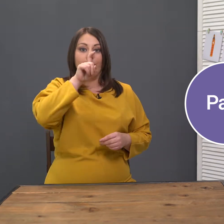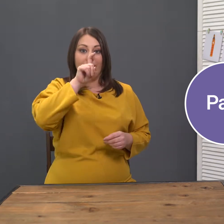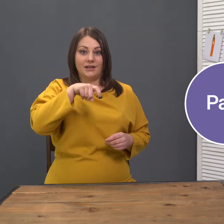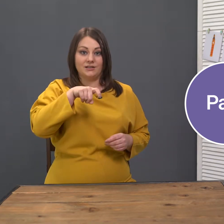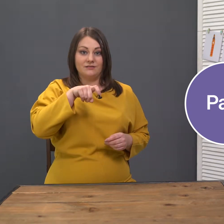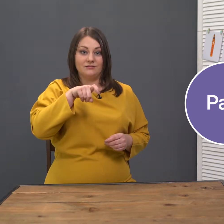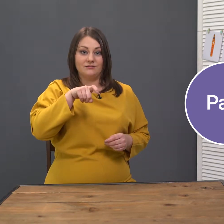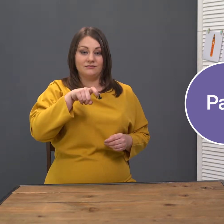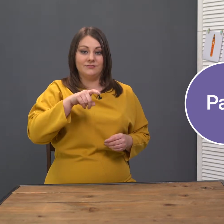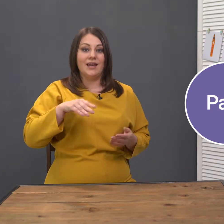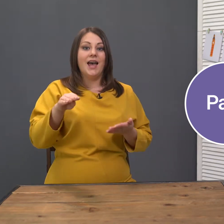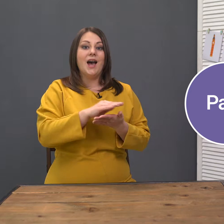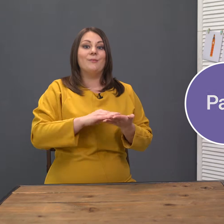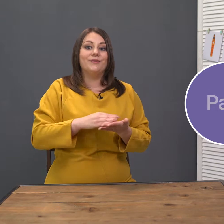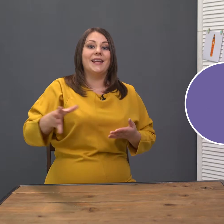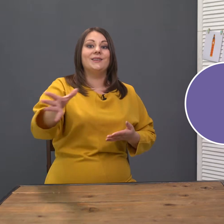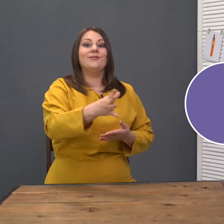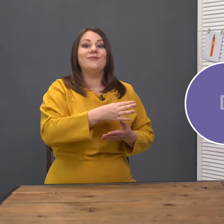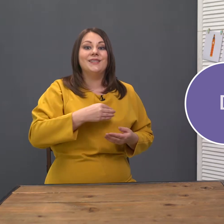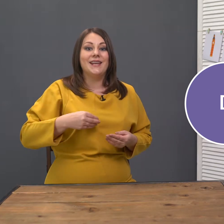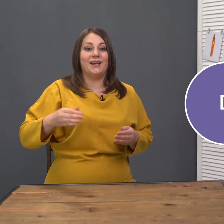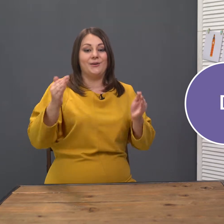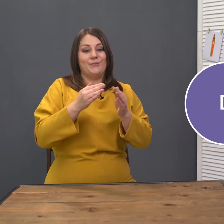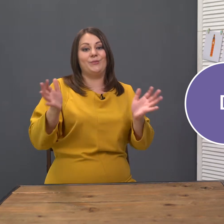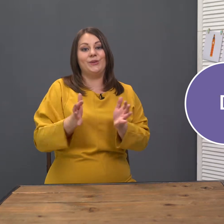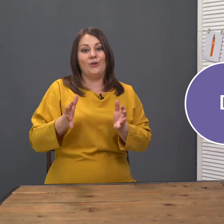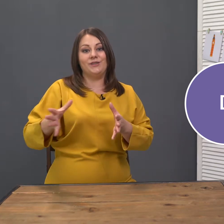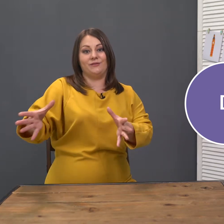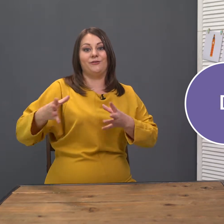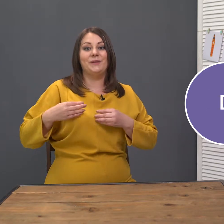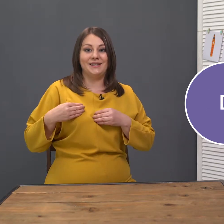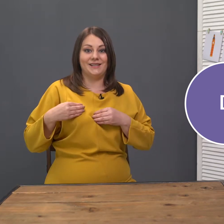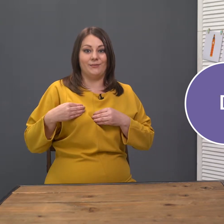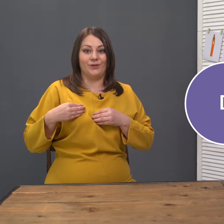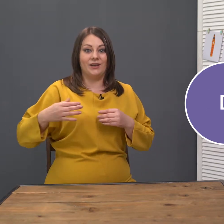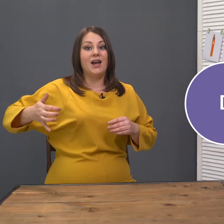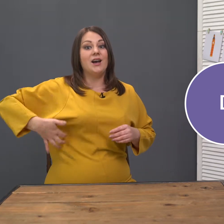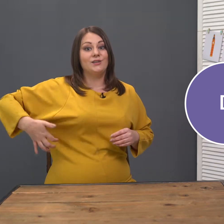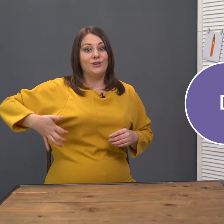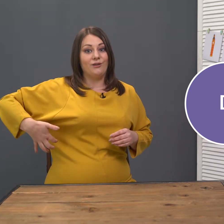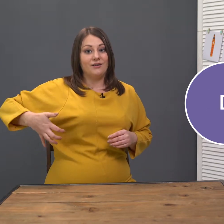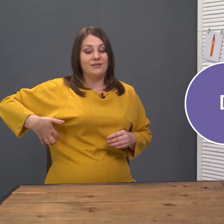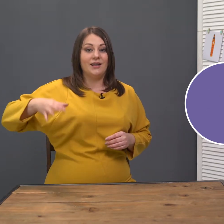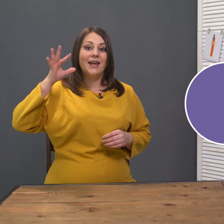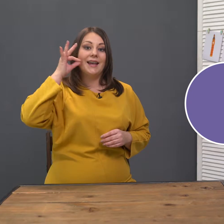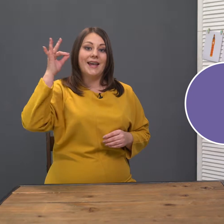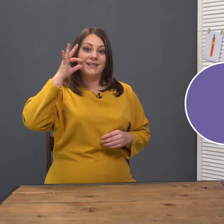перрот. Повторим всех питомцев вместе со мной. Dog, cat,